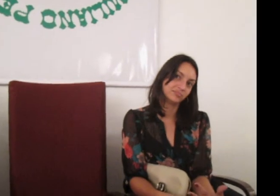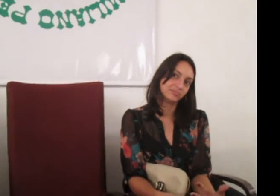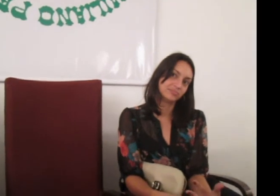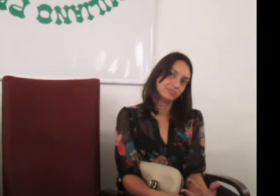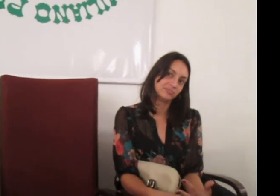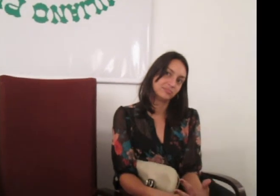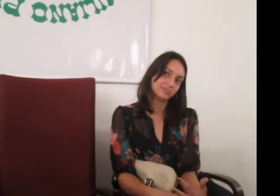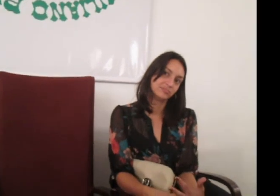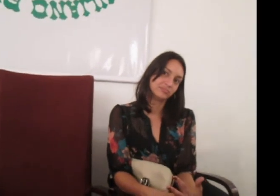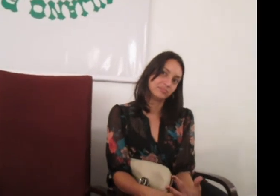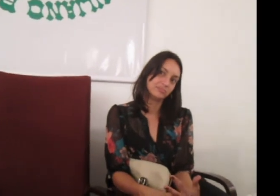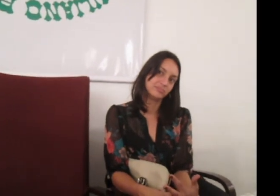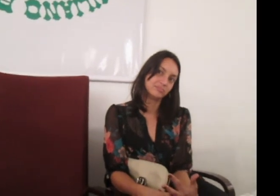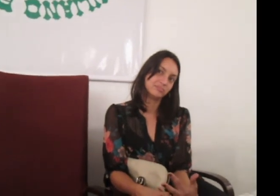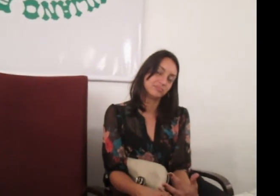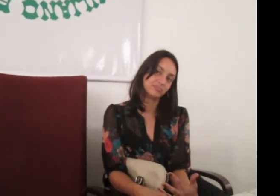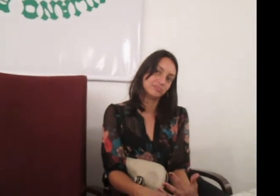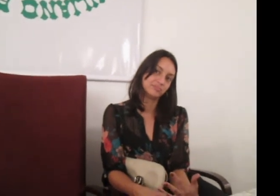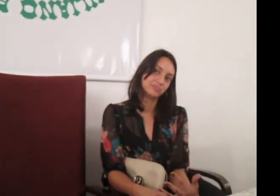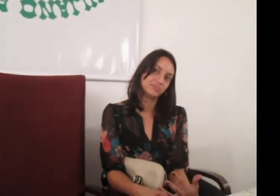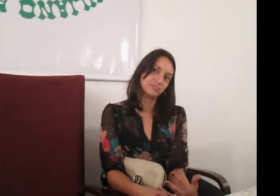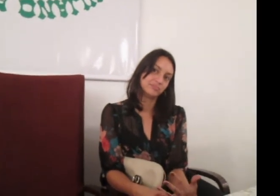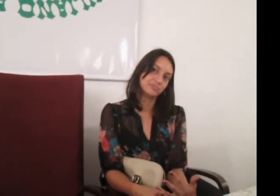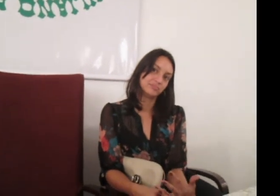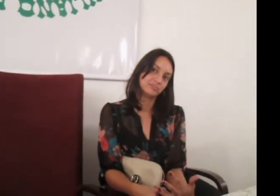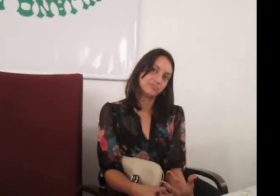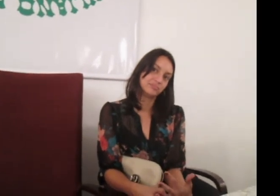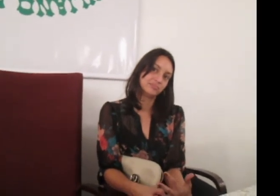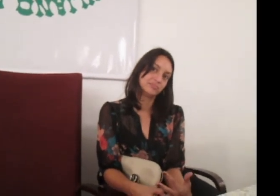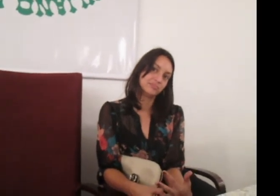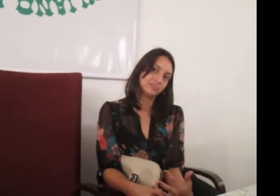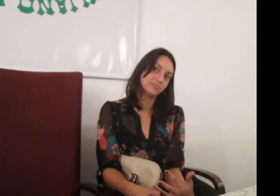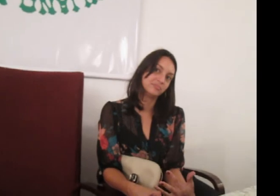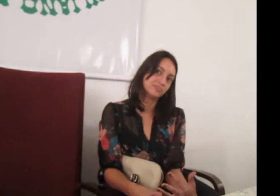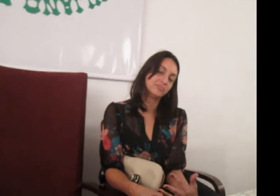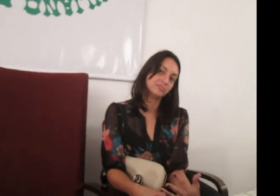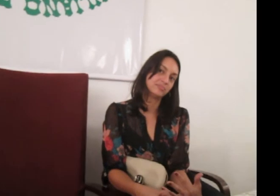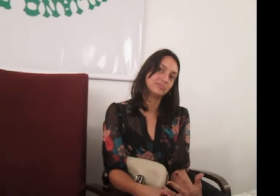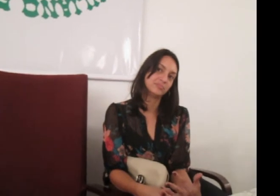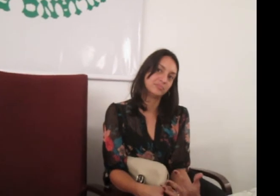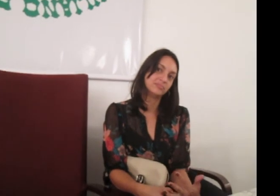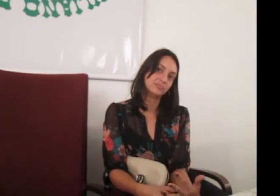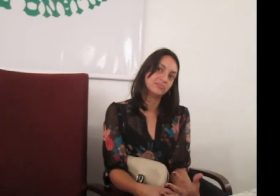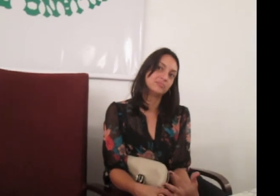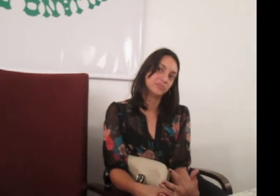ali na refinaria, um dia eu fui visitar o pessoal lá. Não dá para conversar. Assim que você usa protetor